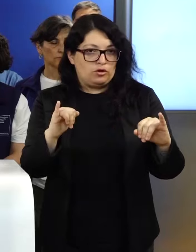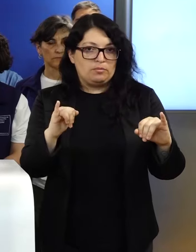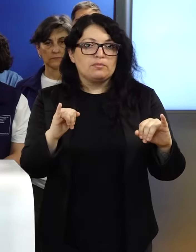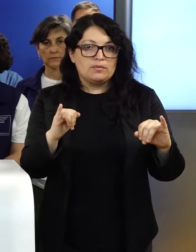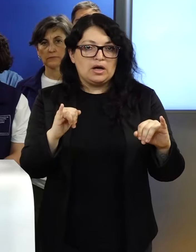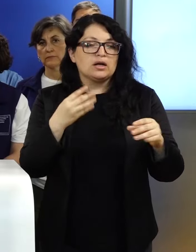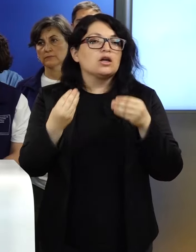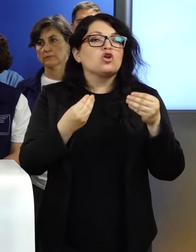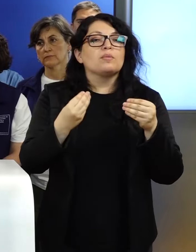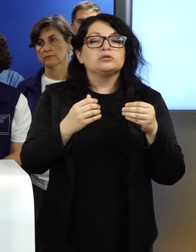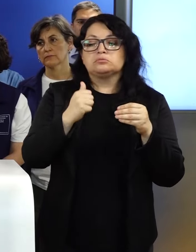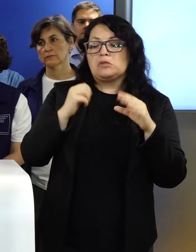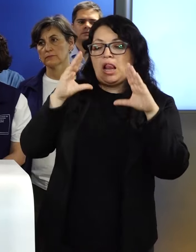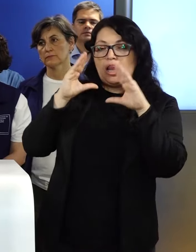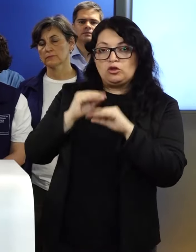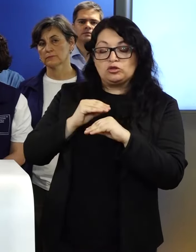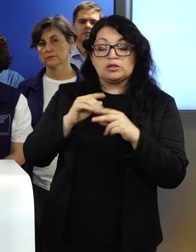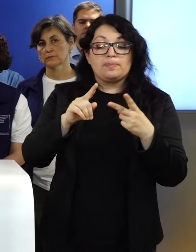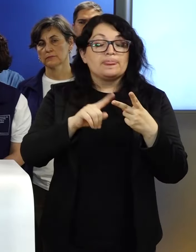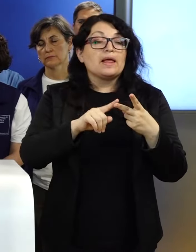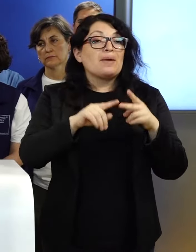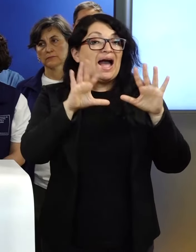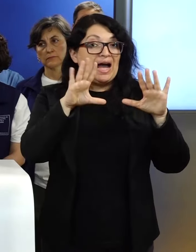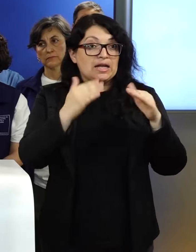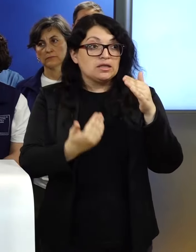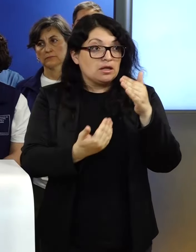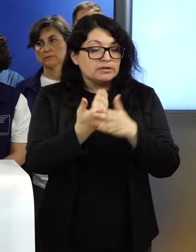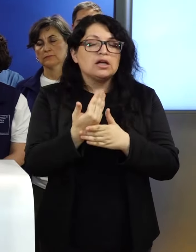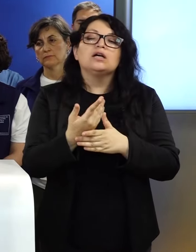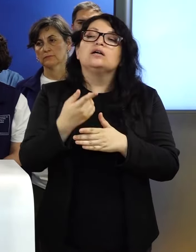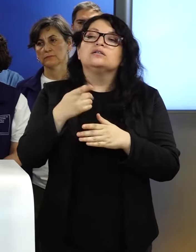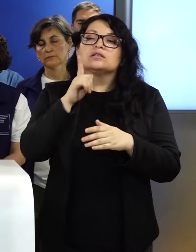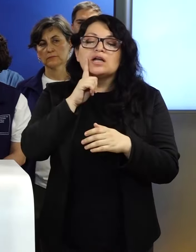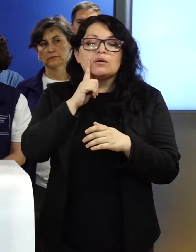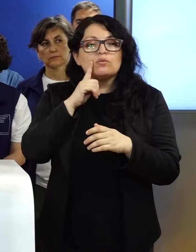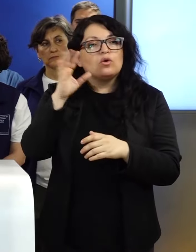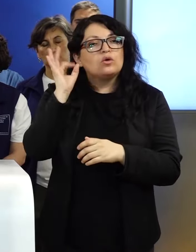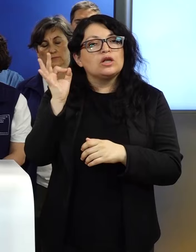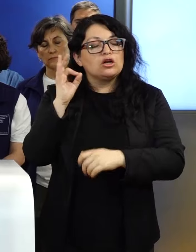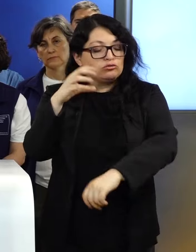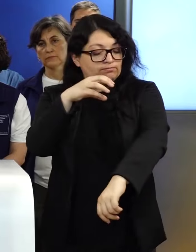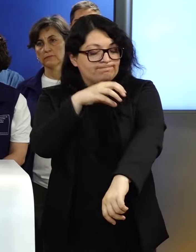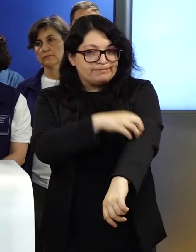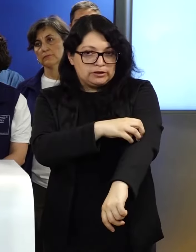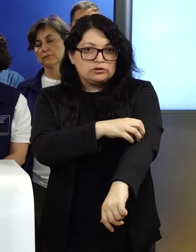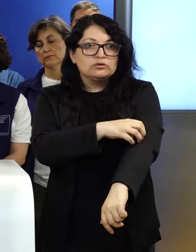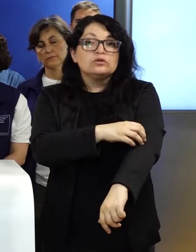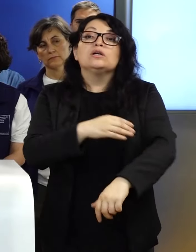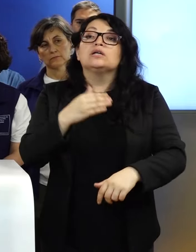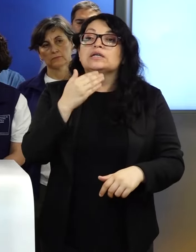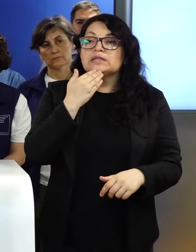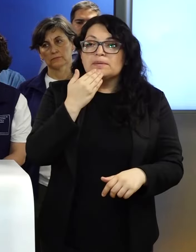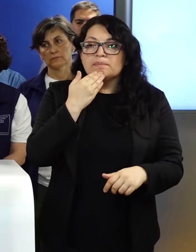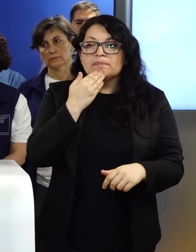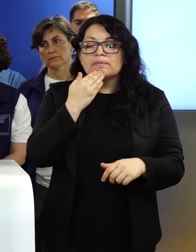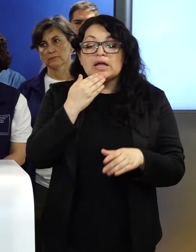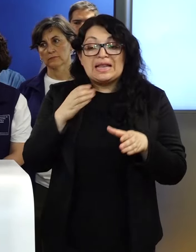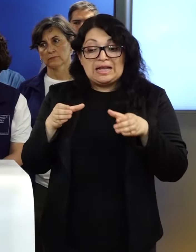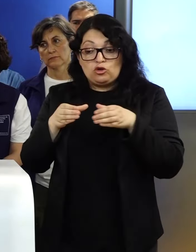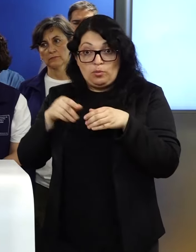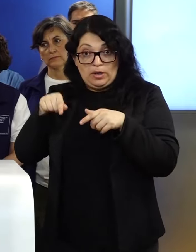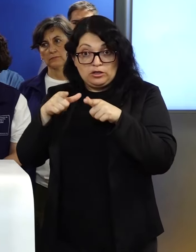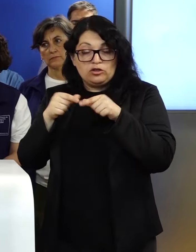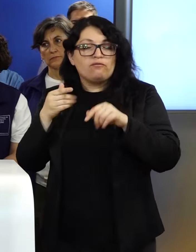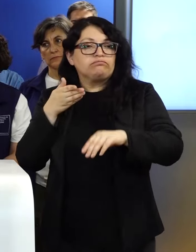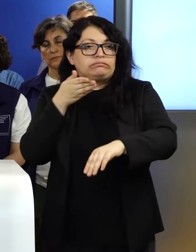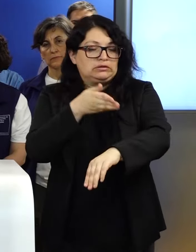cómo transcurrió la noche, a las 10 de la mañana vamos a tener un Cogrid regional con participación de una delegación del Cogrid